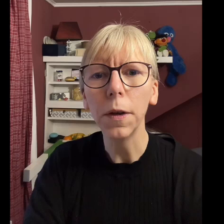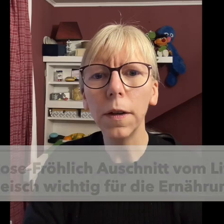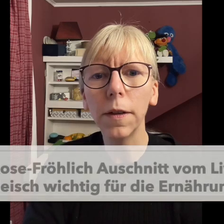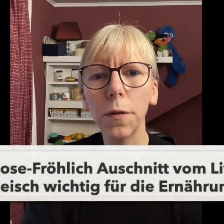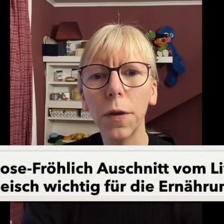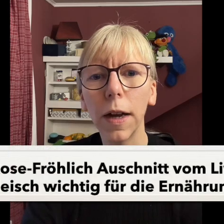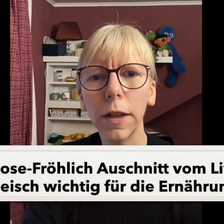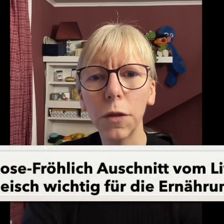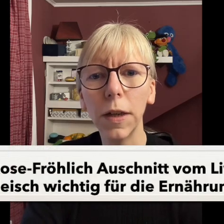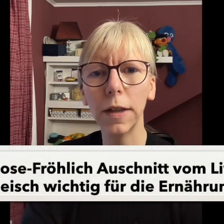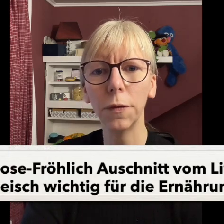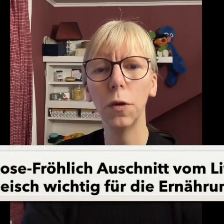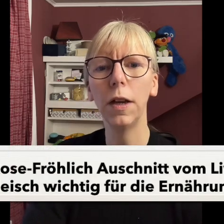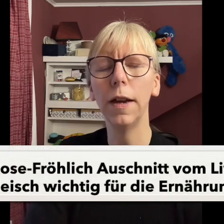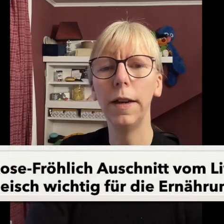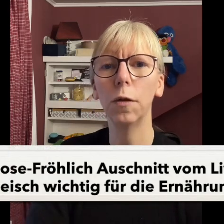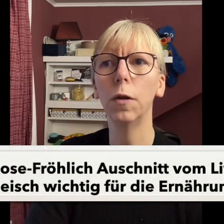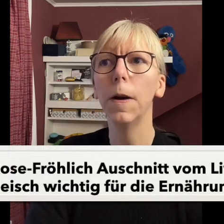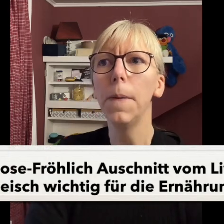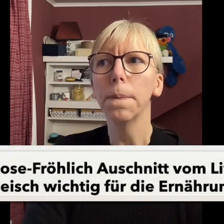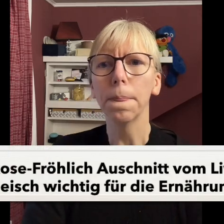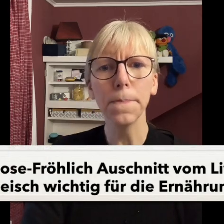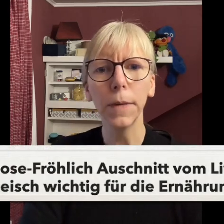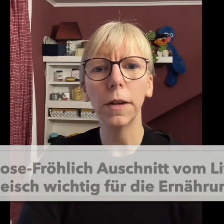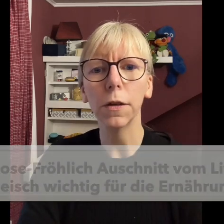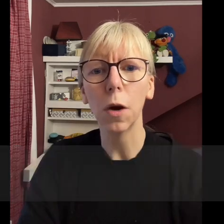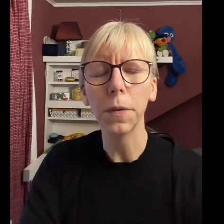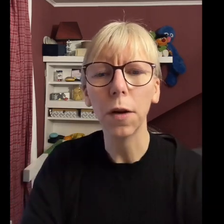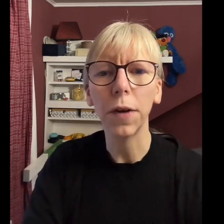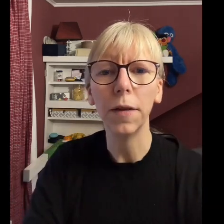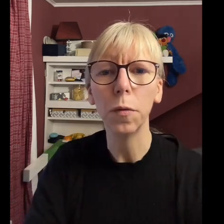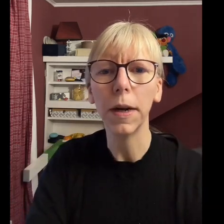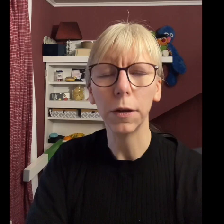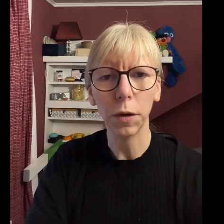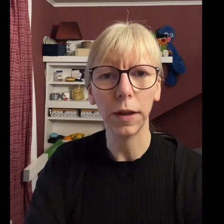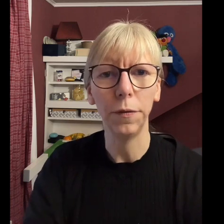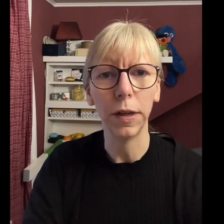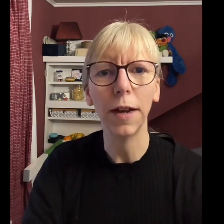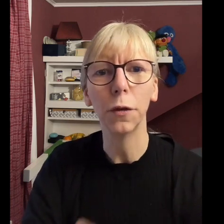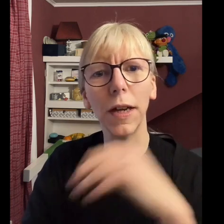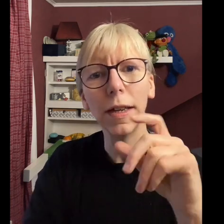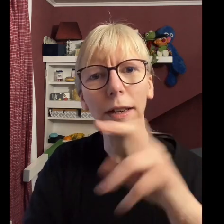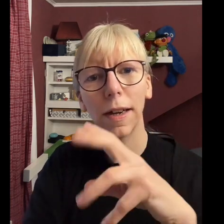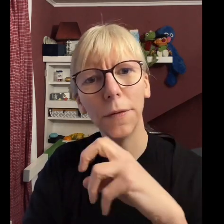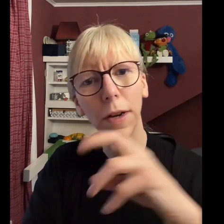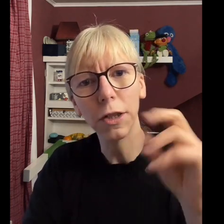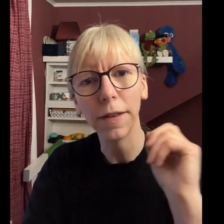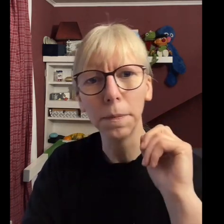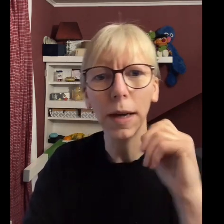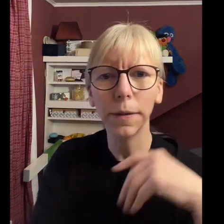Ist Fleisch wichtig für die Ernährung? Das kommt drauf an, wo man natürlich hin will. Also derjenige, der kein Fleisch essen mag,